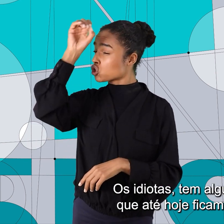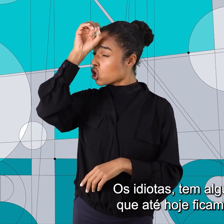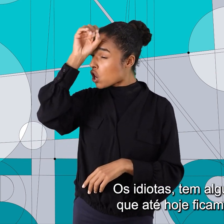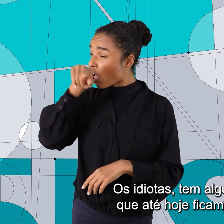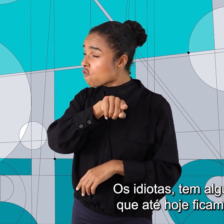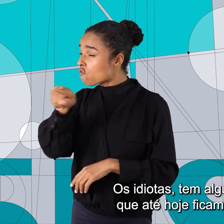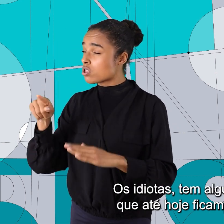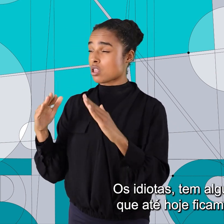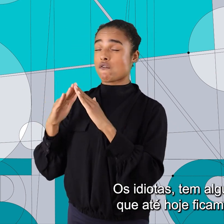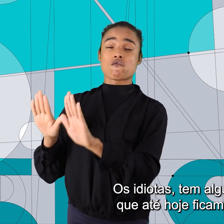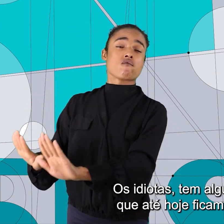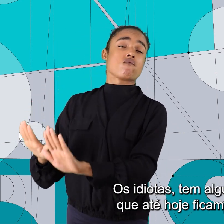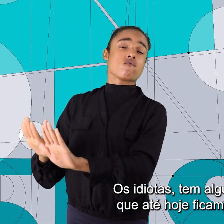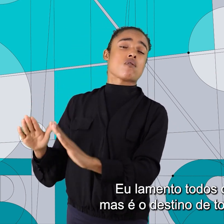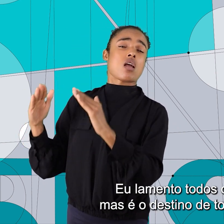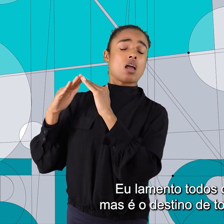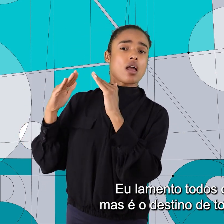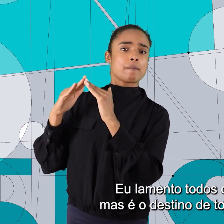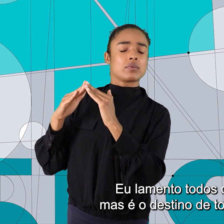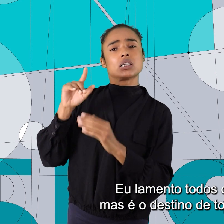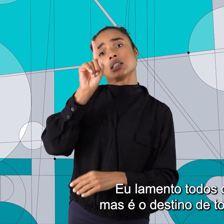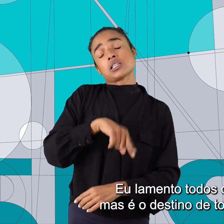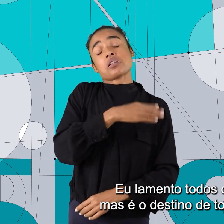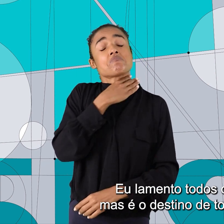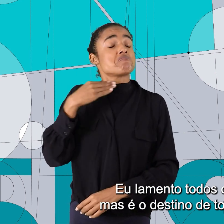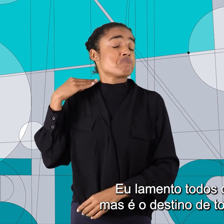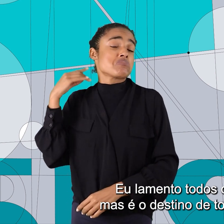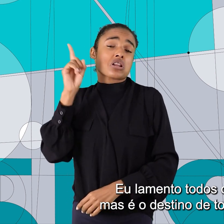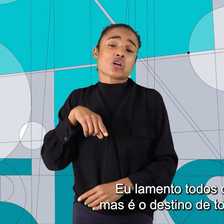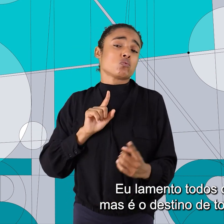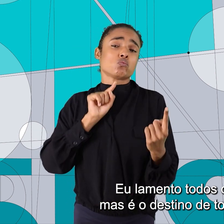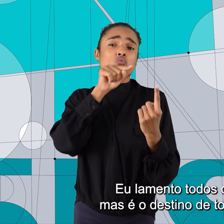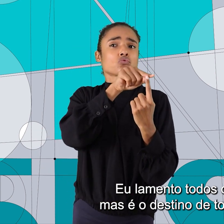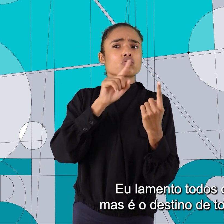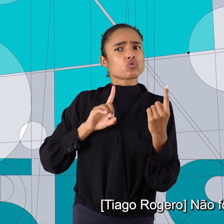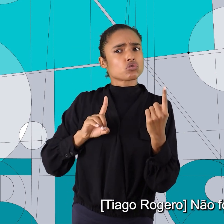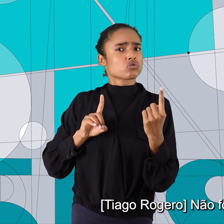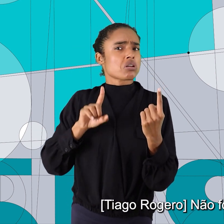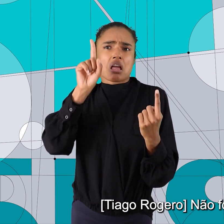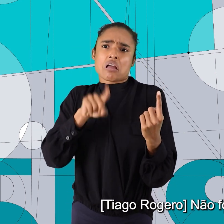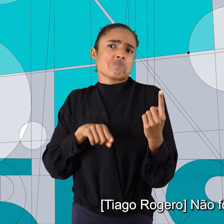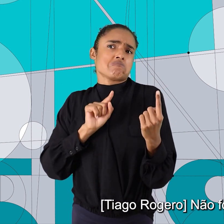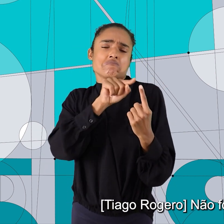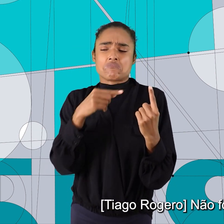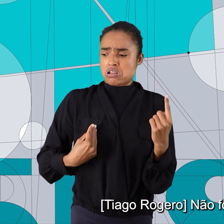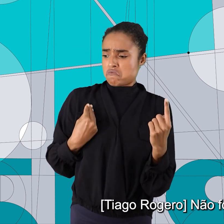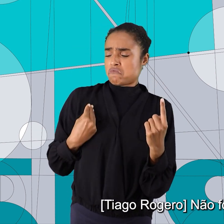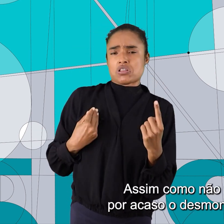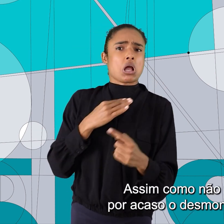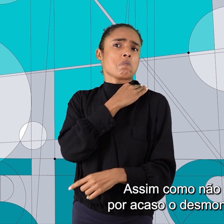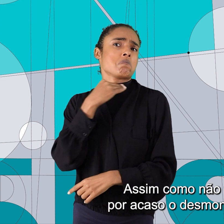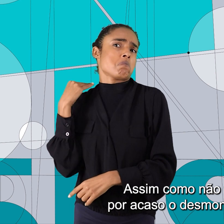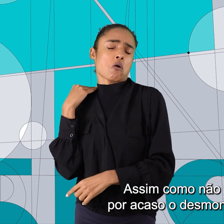casa. Os idiotas, tem alguns idiotas, até hoje fica em casa. Alimenta todos os mortos, mas é o destino de todo mundo. Mas é o destino de todo mundo. Não foi por acaso.